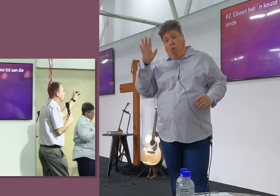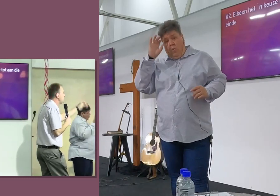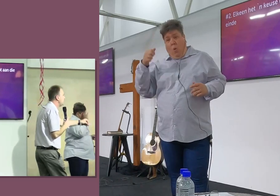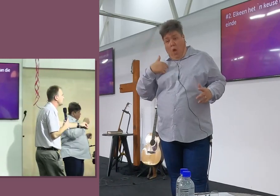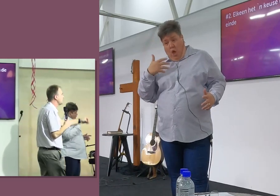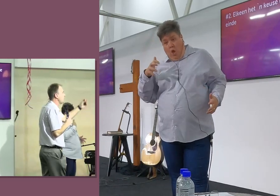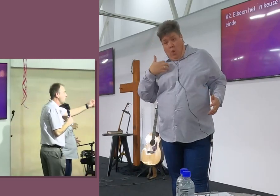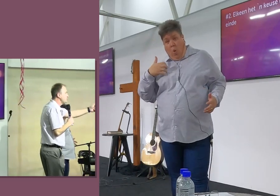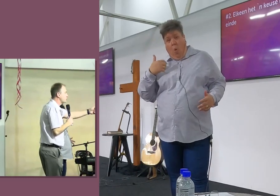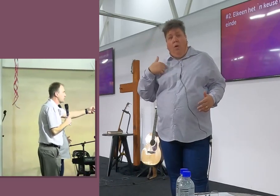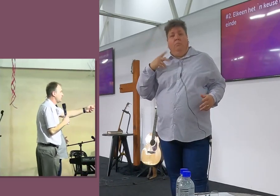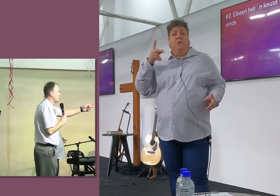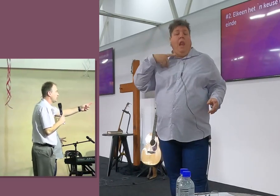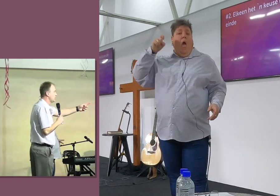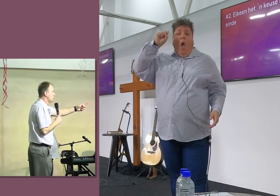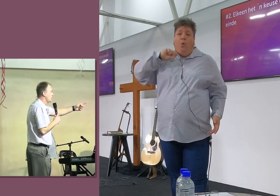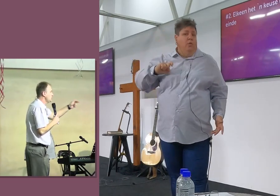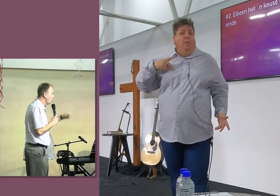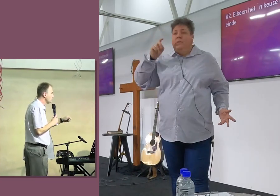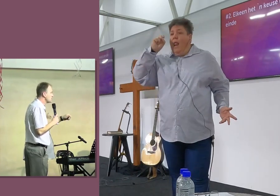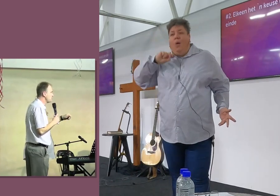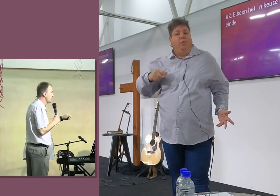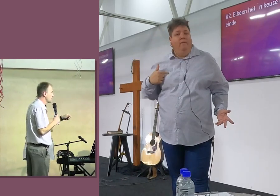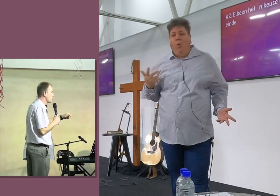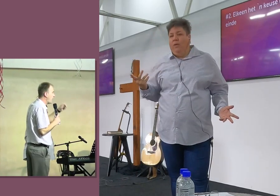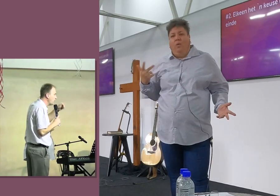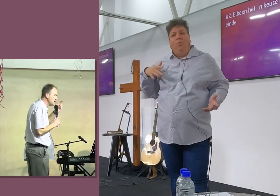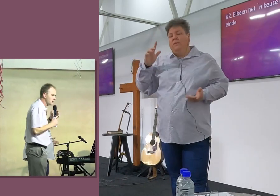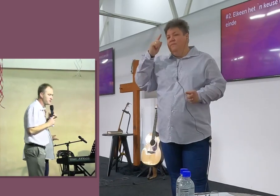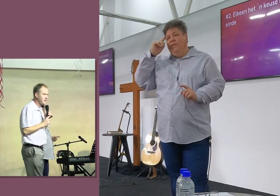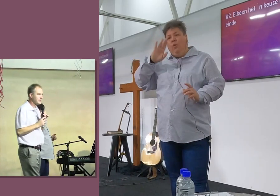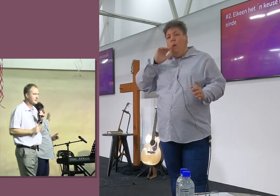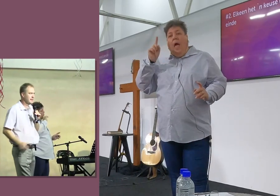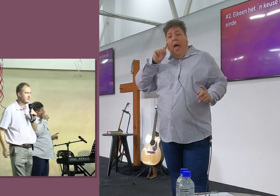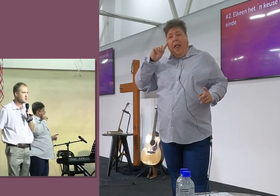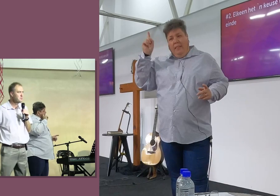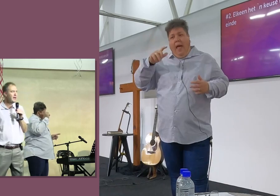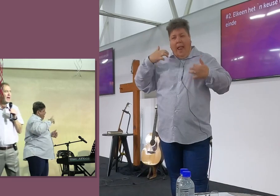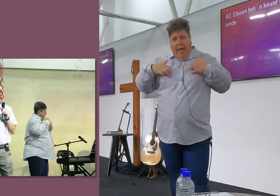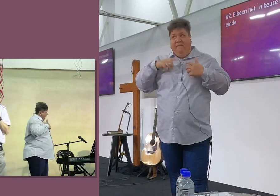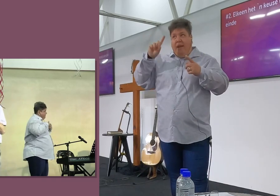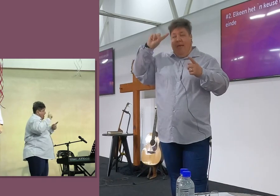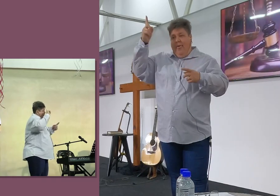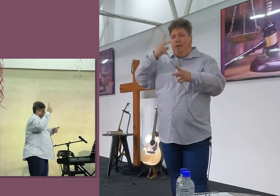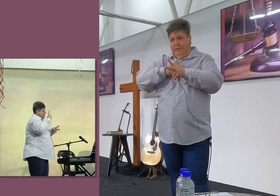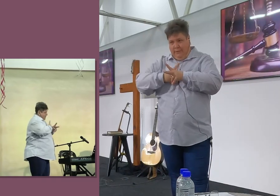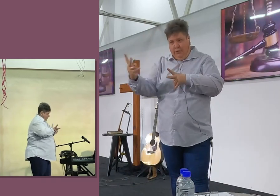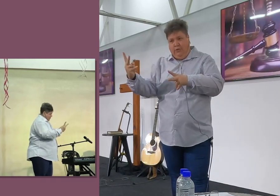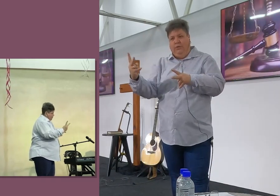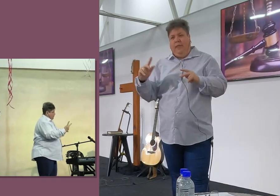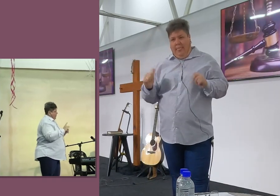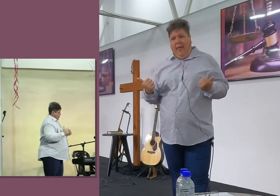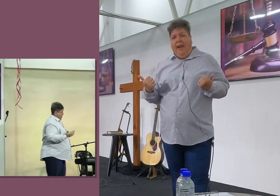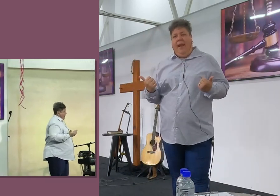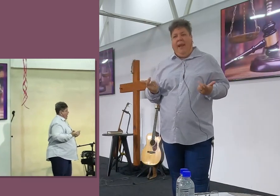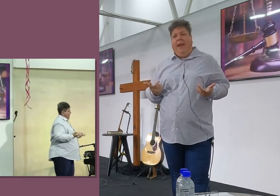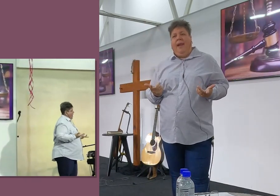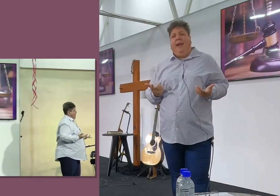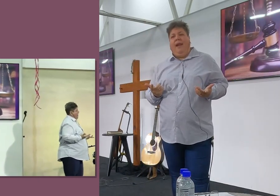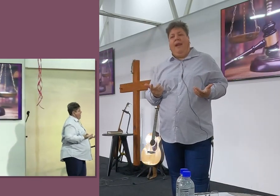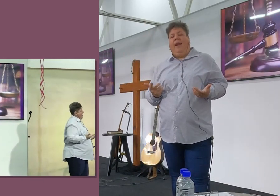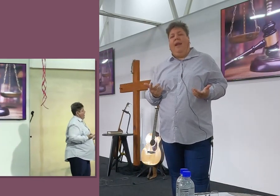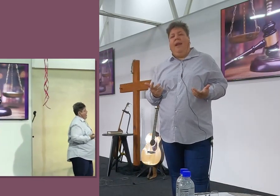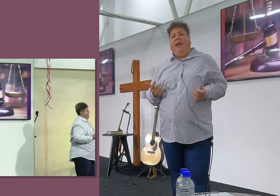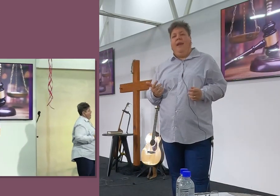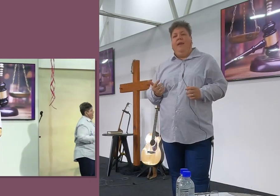Waarborg nie, Dat ek gaan uitvoort nie, En daarom is het belangrijk, Om elke dag vir die heren te lewe, So, Elke van ons te kese, Om,